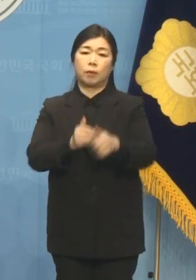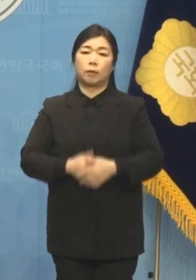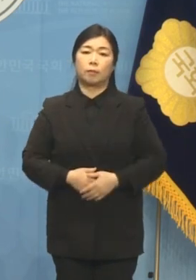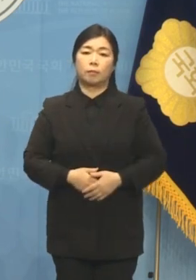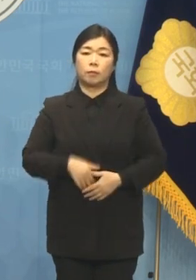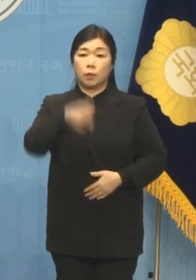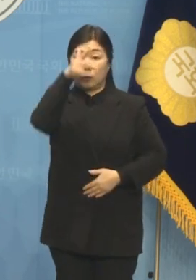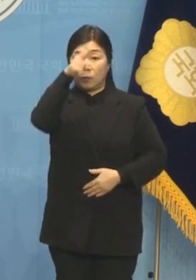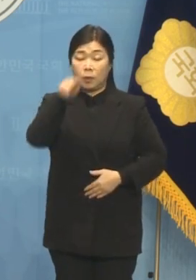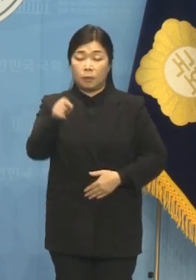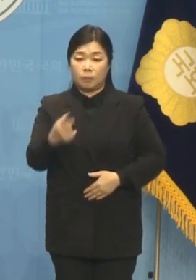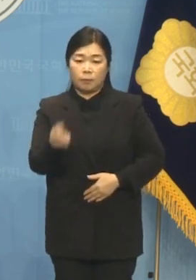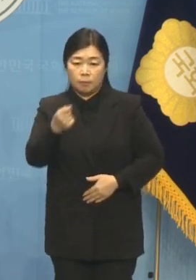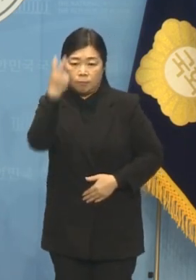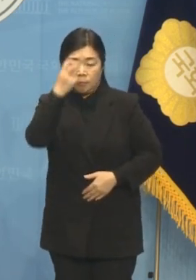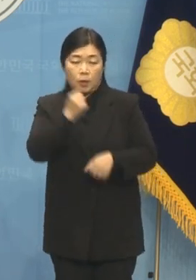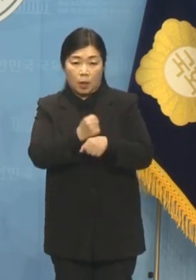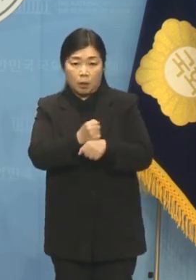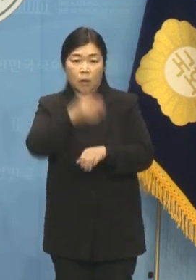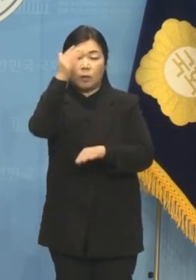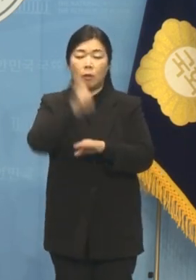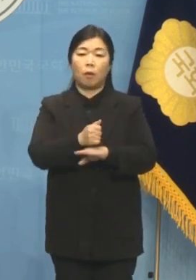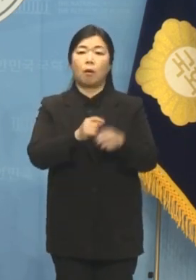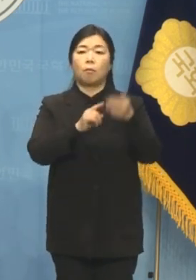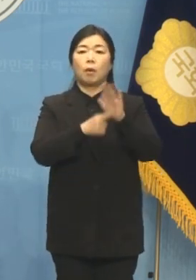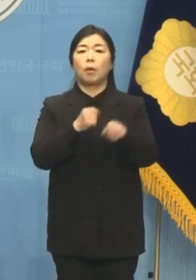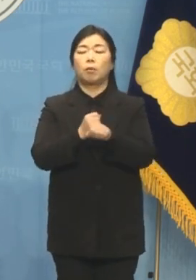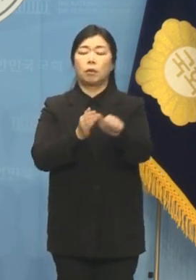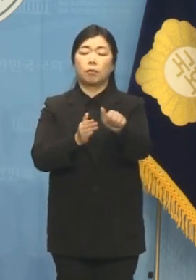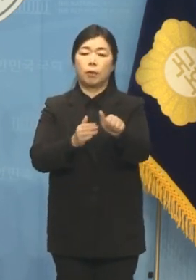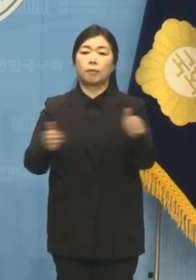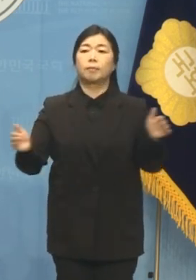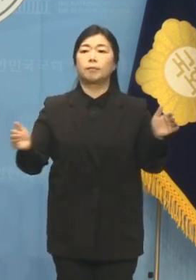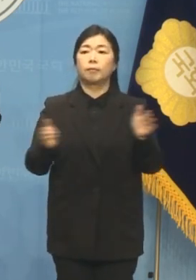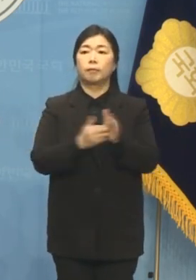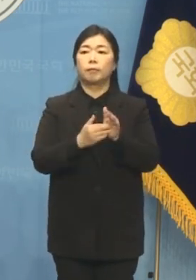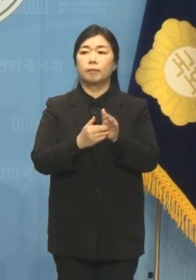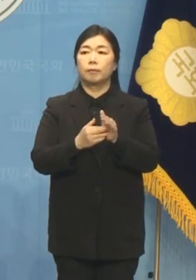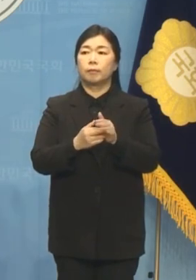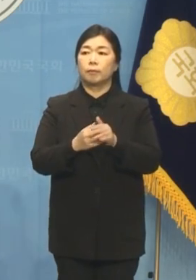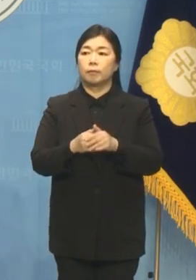경찰도 신속하게 수사 결과를 밝히시기 바랍니다. 이상입니다.